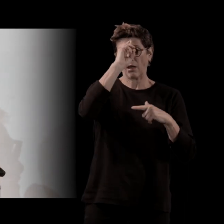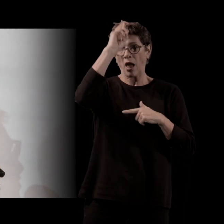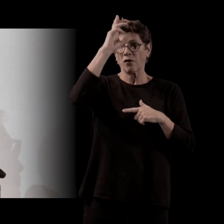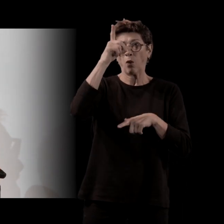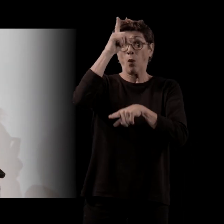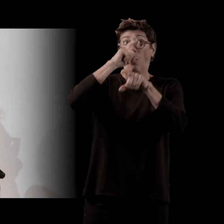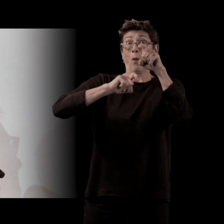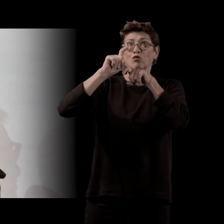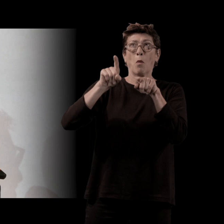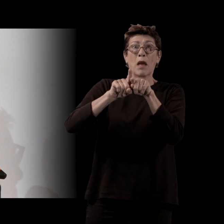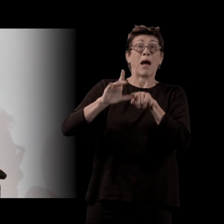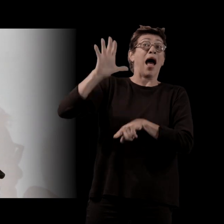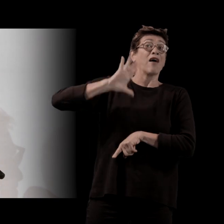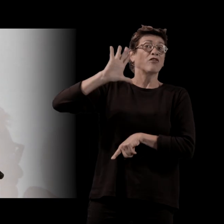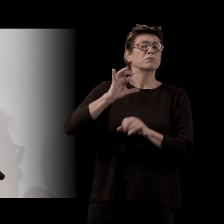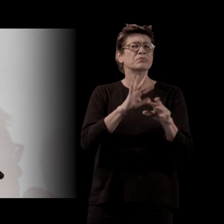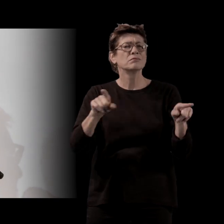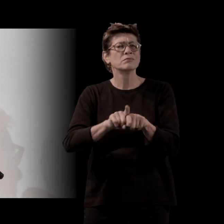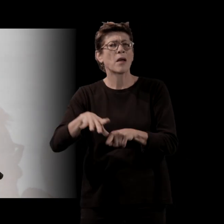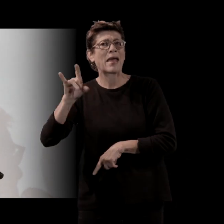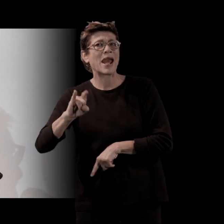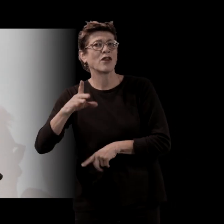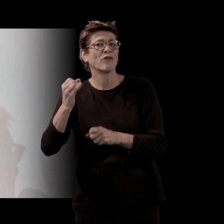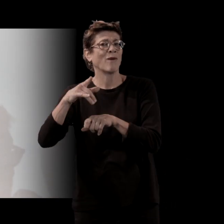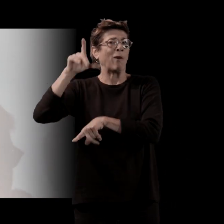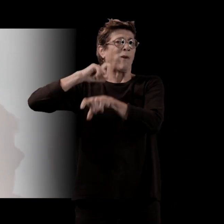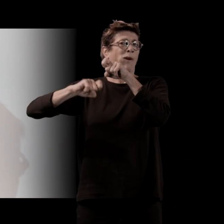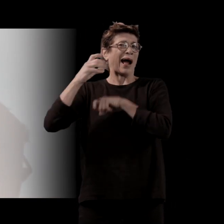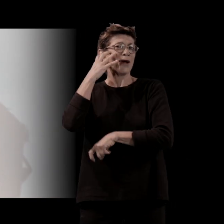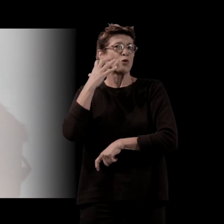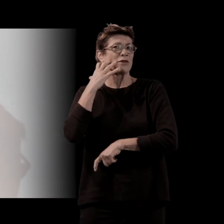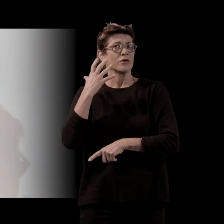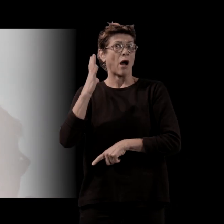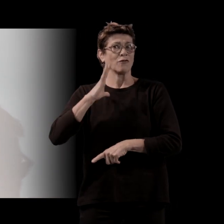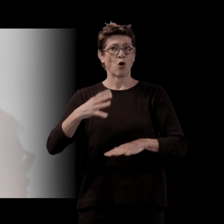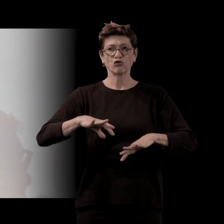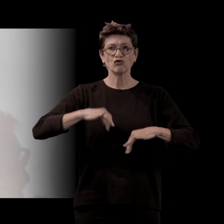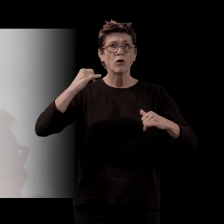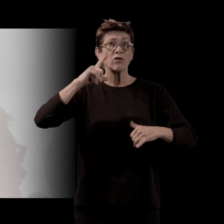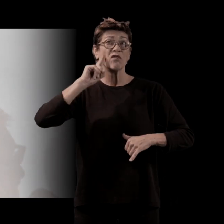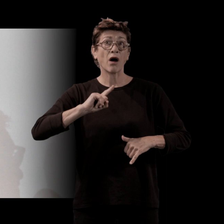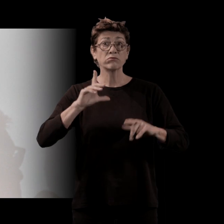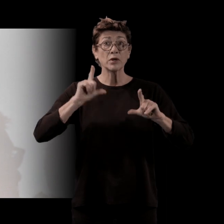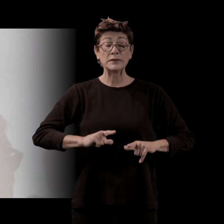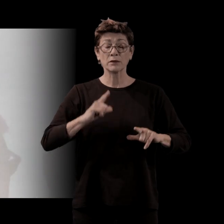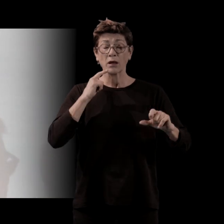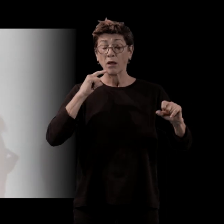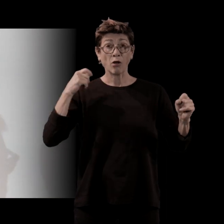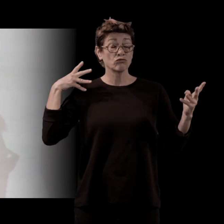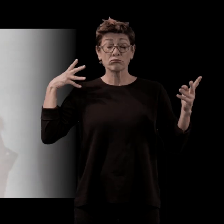Comme elle, elle rêve de réactiver aussi un moment de son adolescence à elle. C-à que'était une jeune femme qui était transparente au lycée, qui rêvait de ce type. Et quand elle rentre, elle